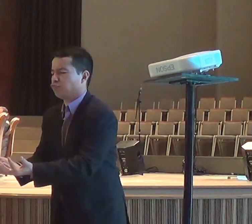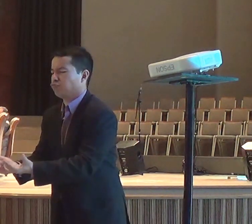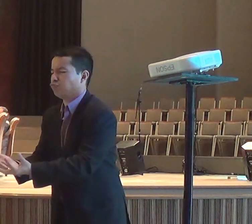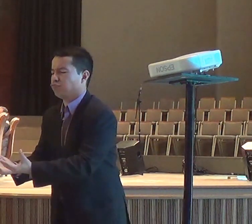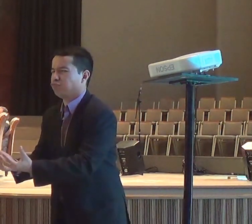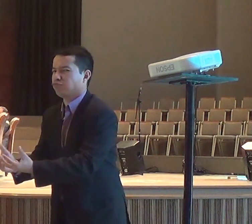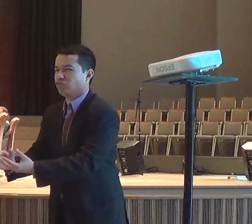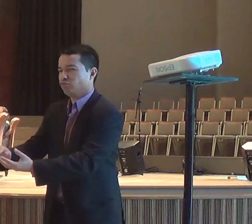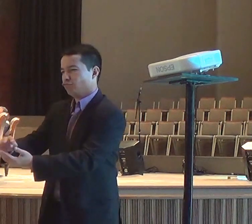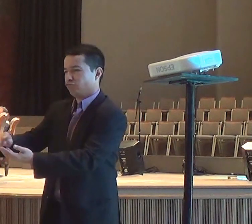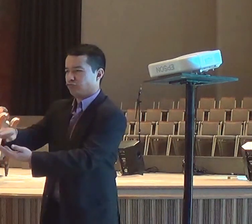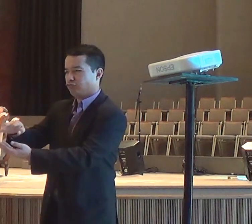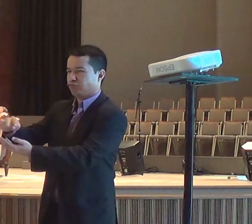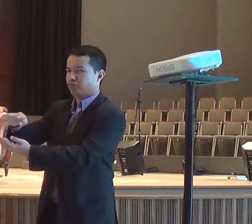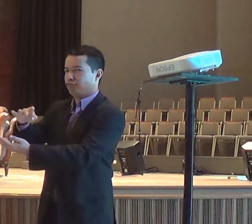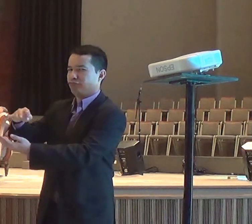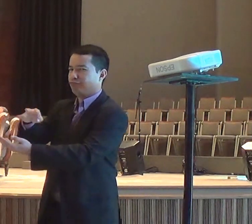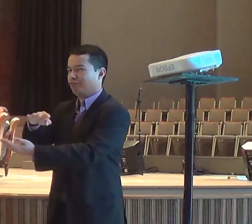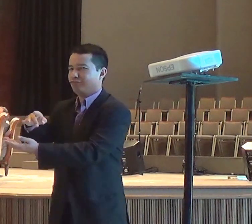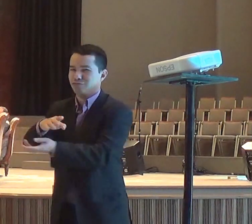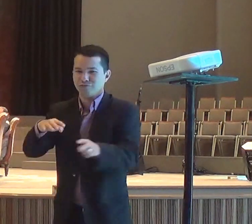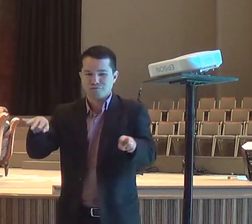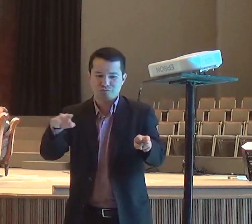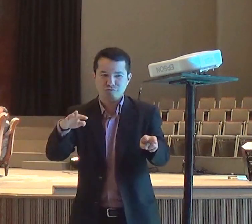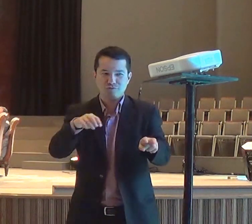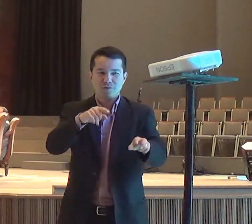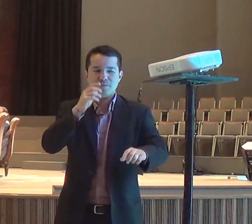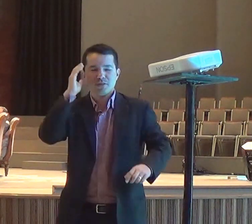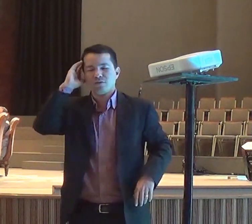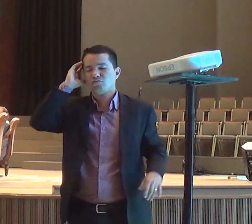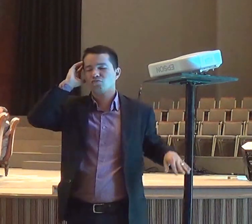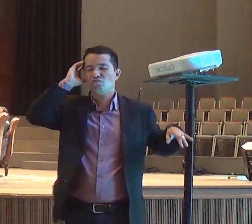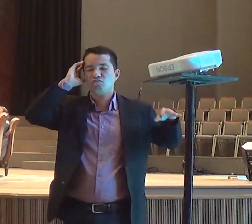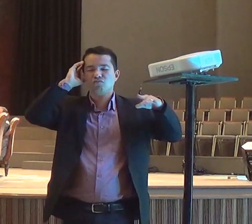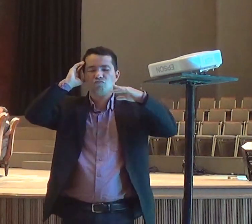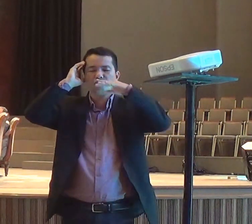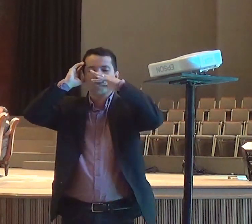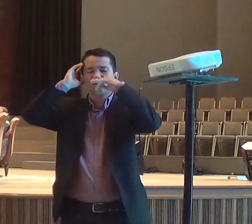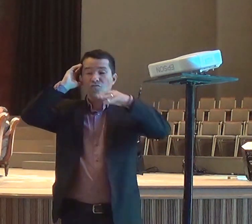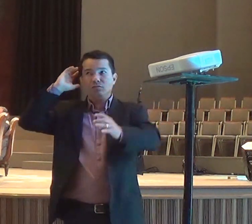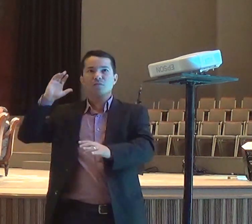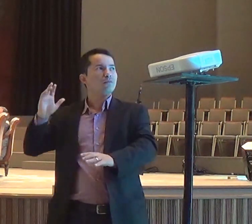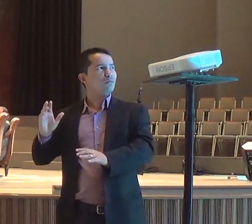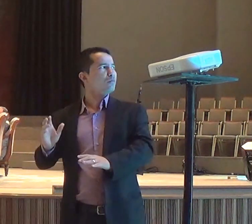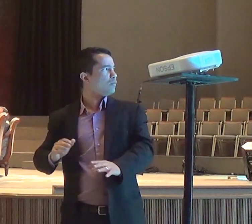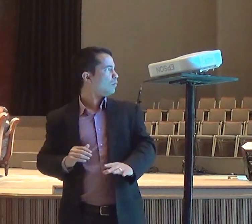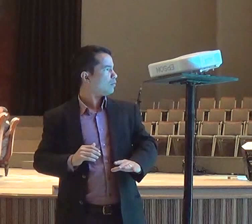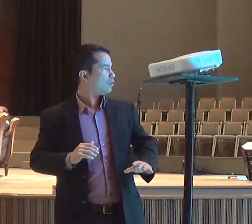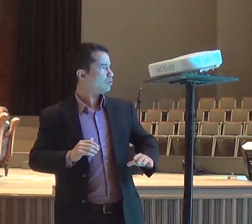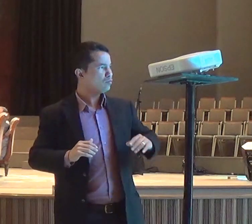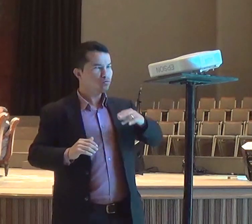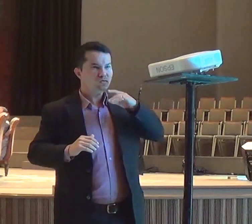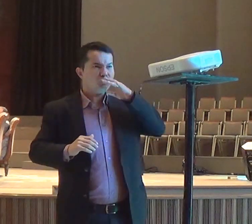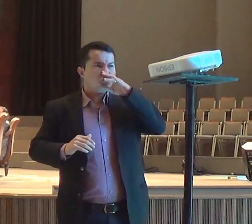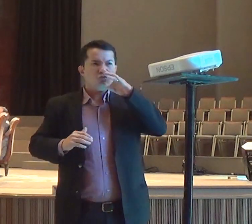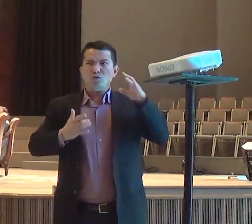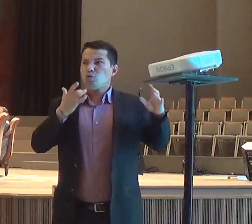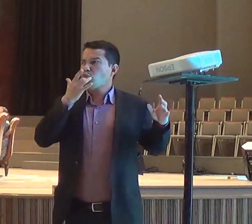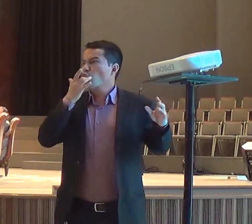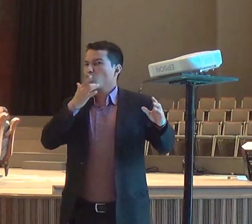aquele cheirinho, de pão quente, hum, eu gosto, daquele cheirinho, não é, eu quando era garoto, eu era encarregado, de